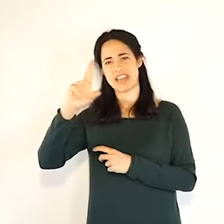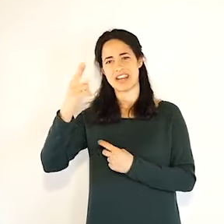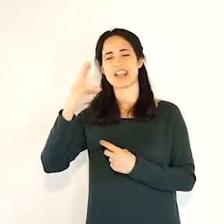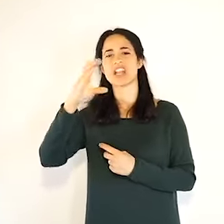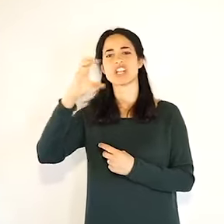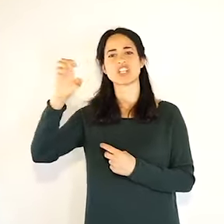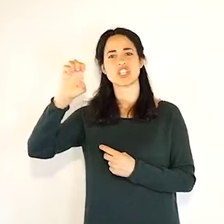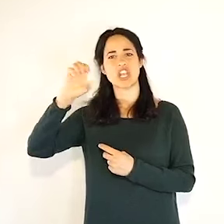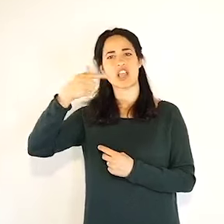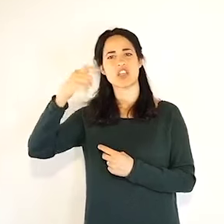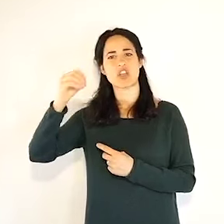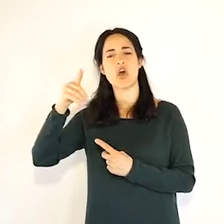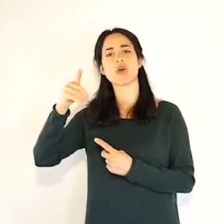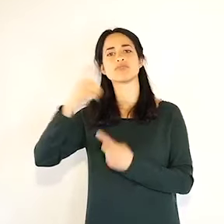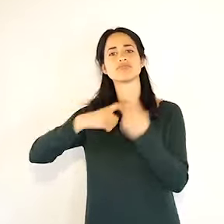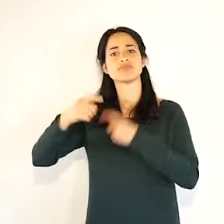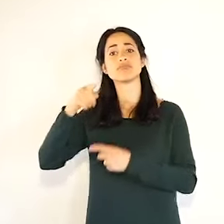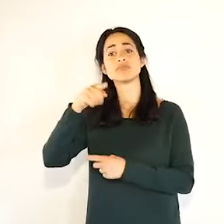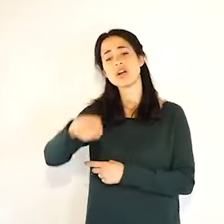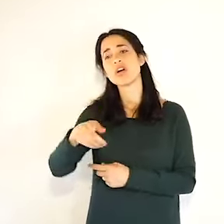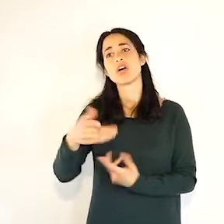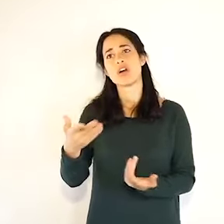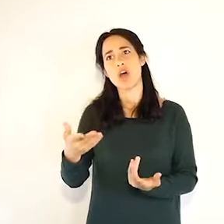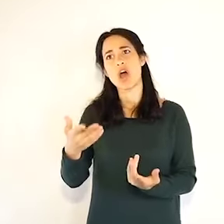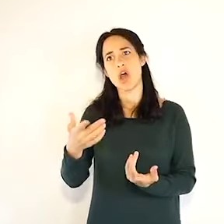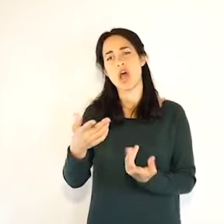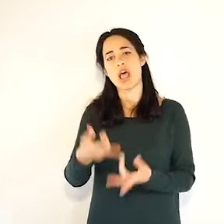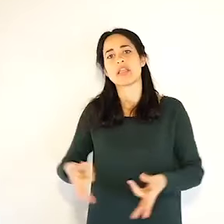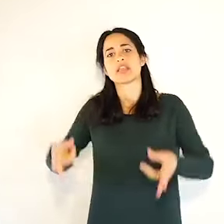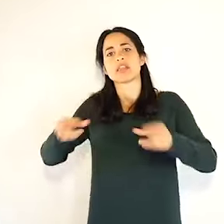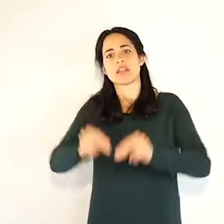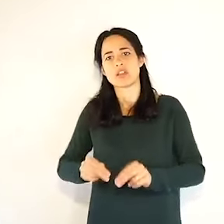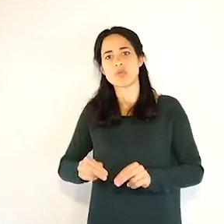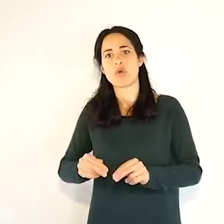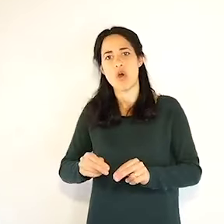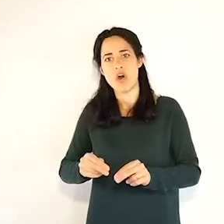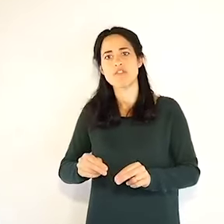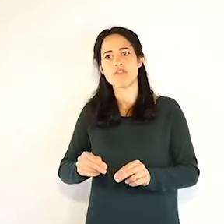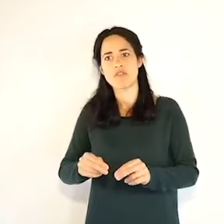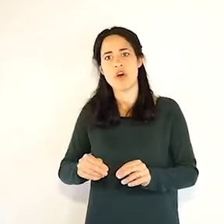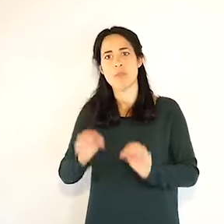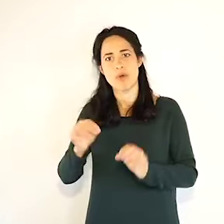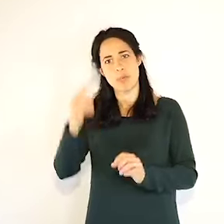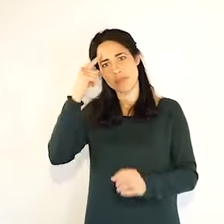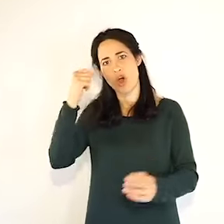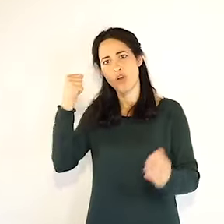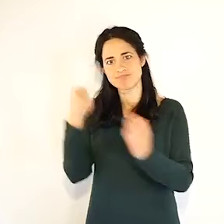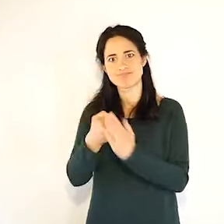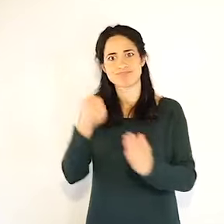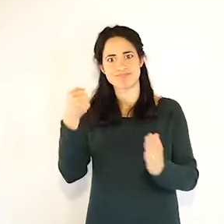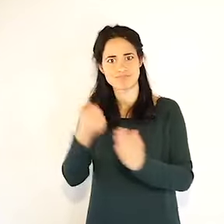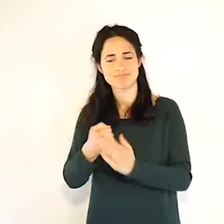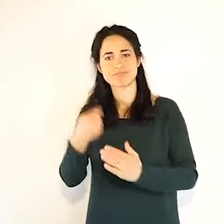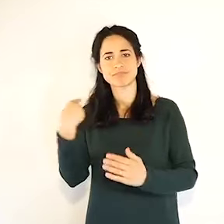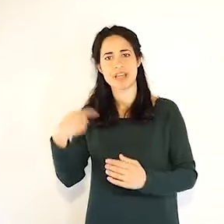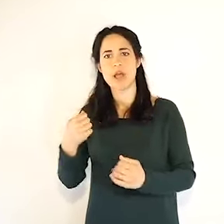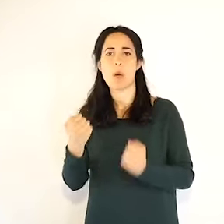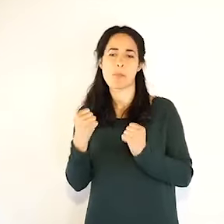ha ricominciato con la solita testardaggine